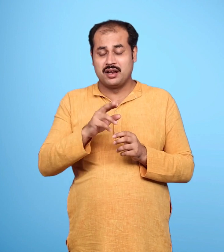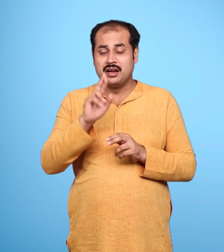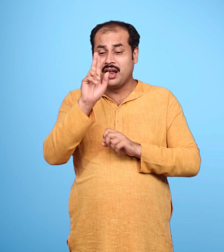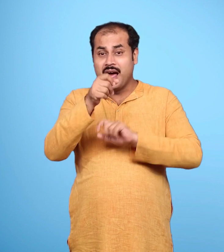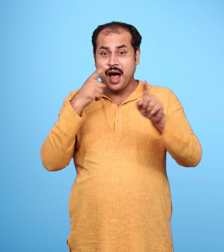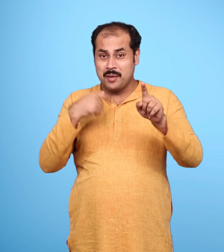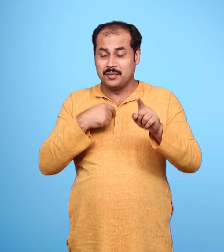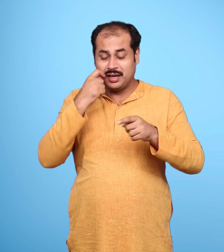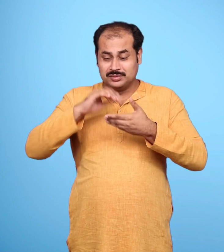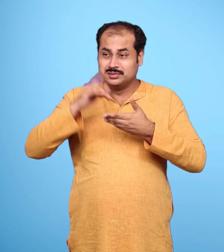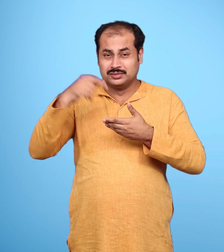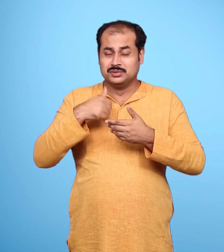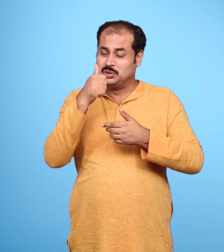रामका गुणगान करती रही